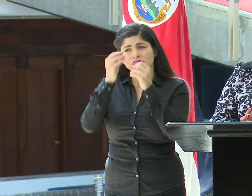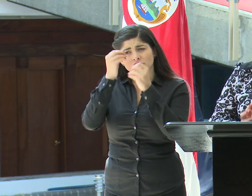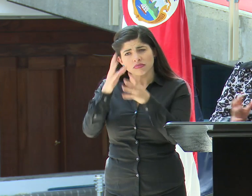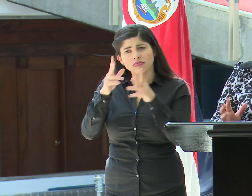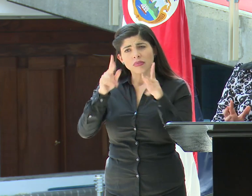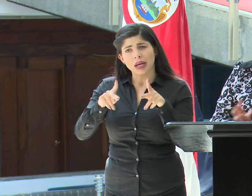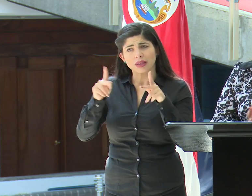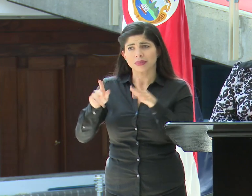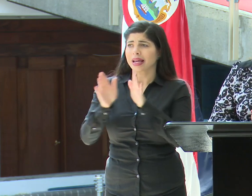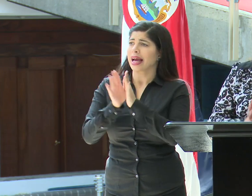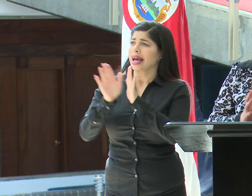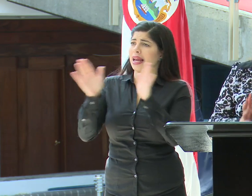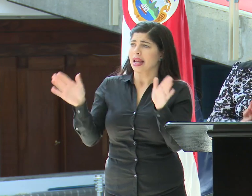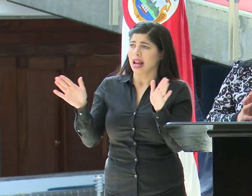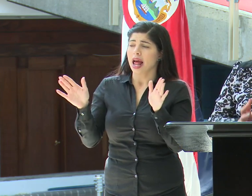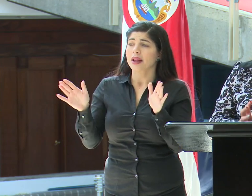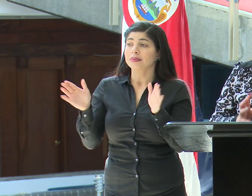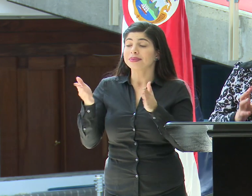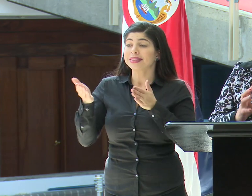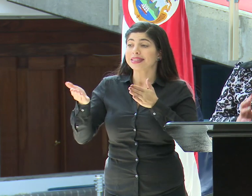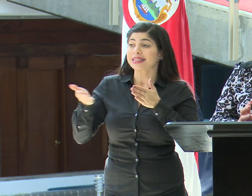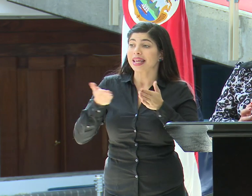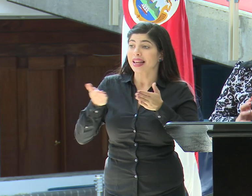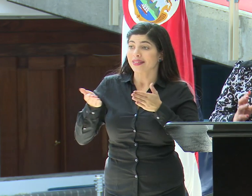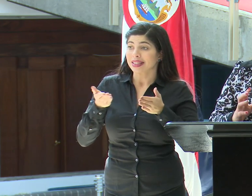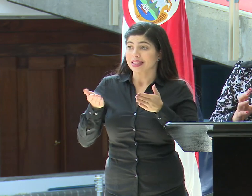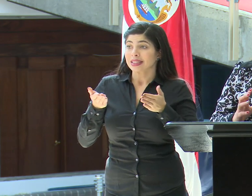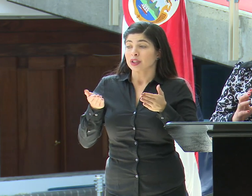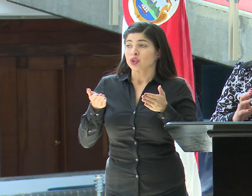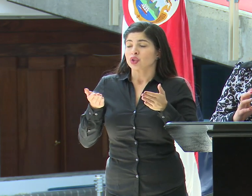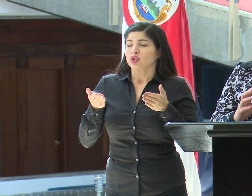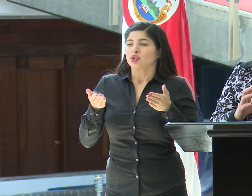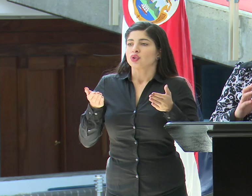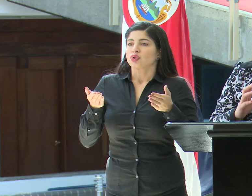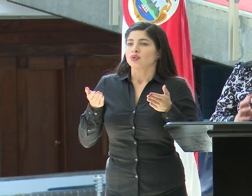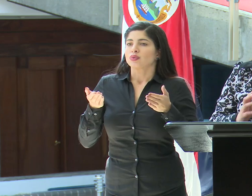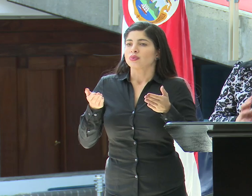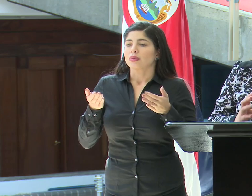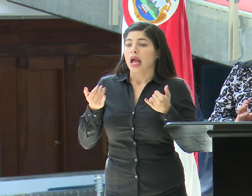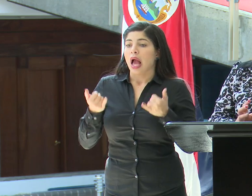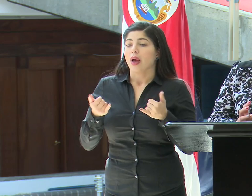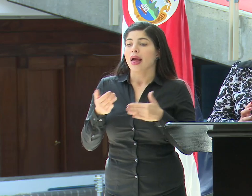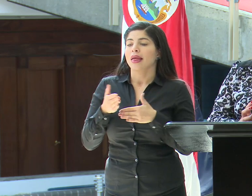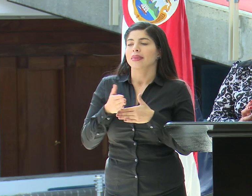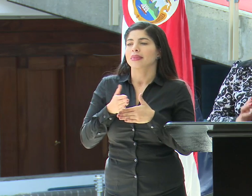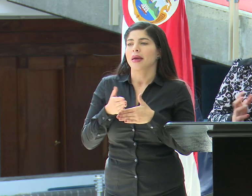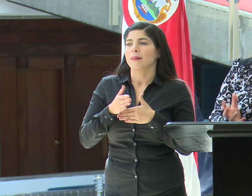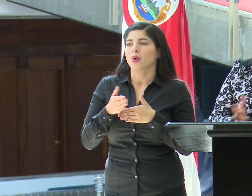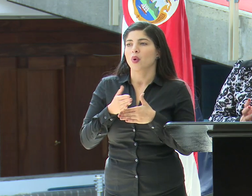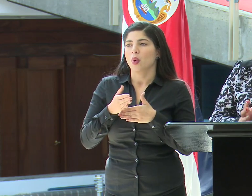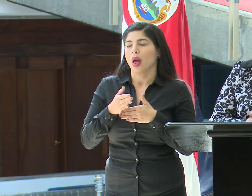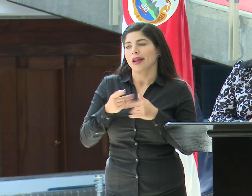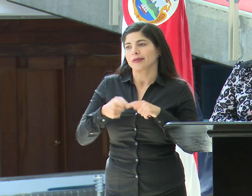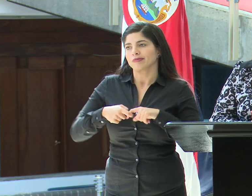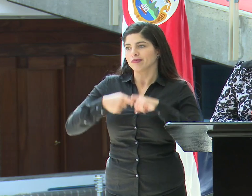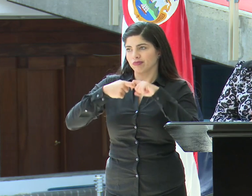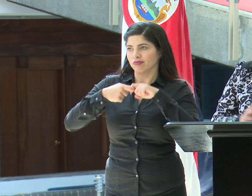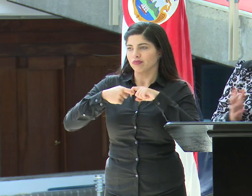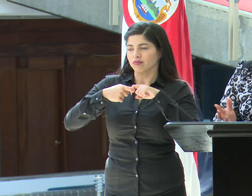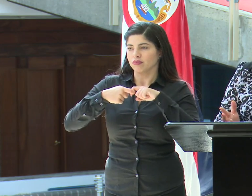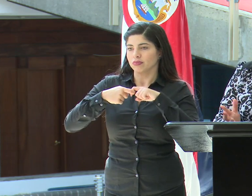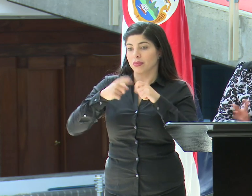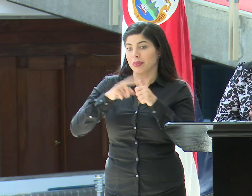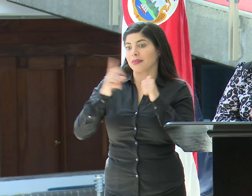población general que los servicios están temporalmente suspendidos